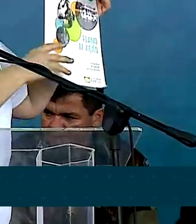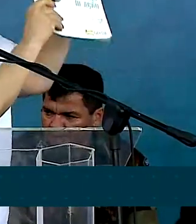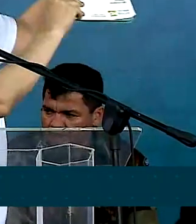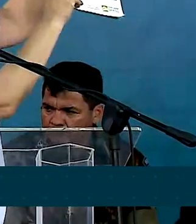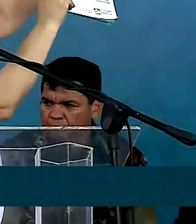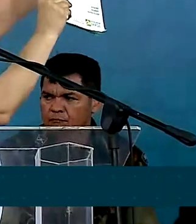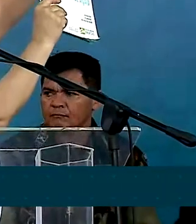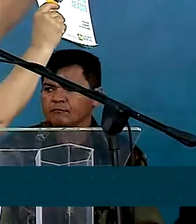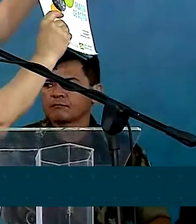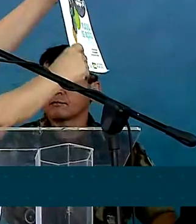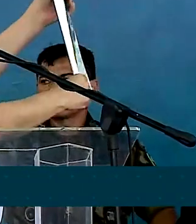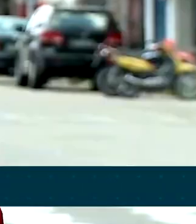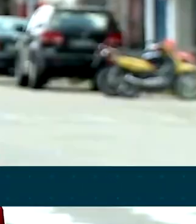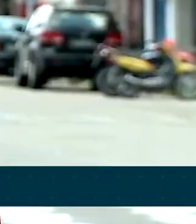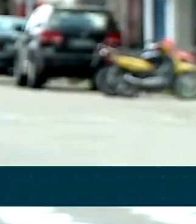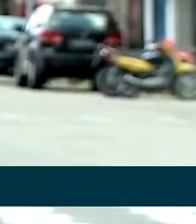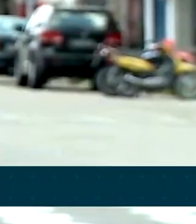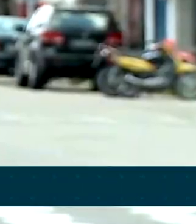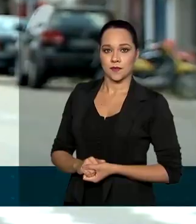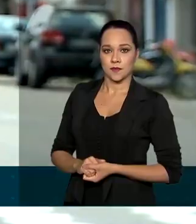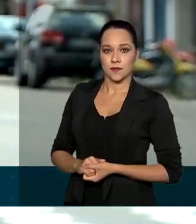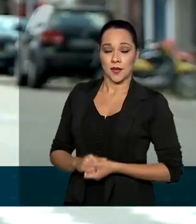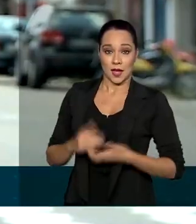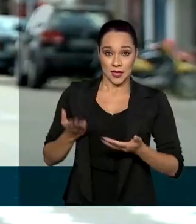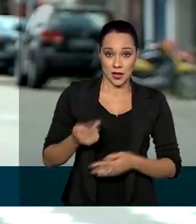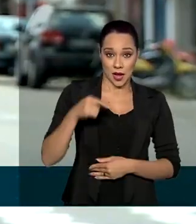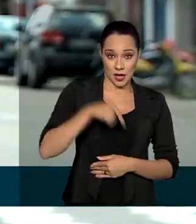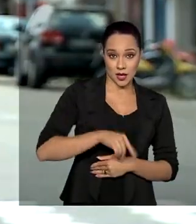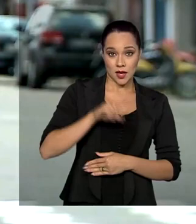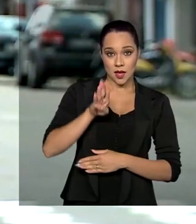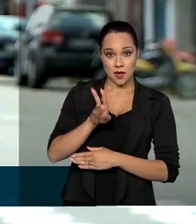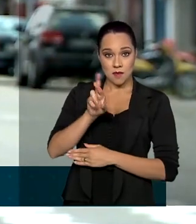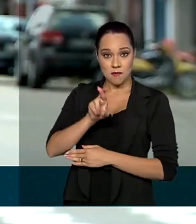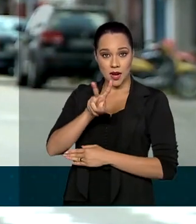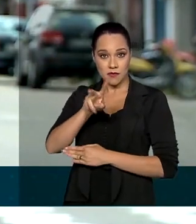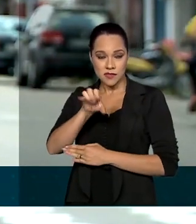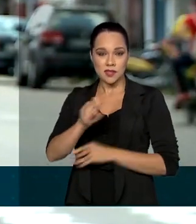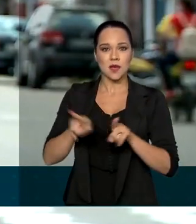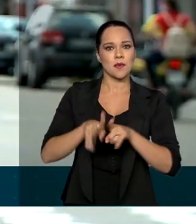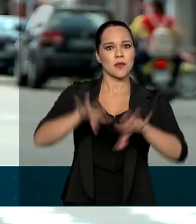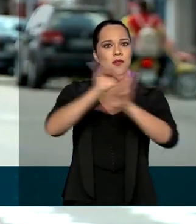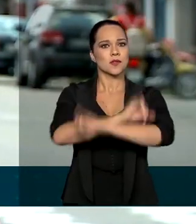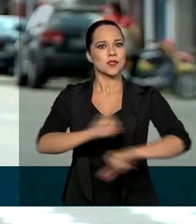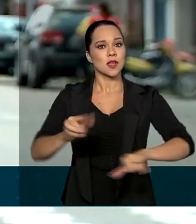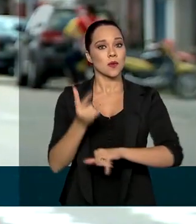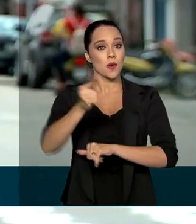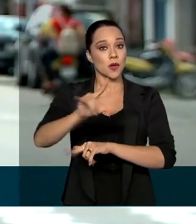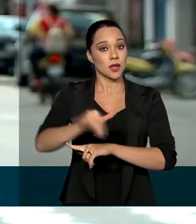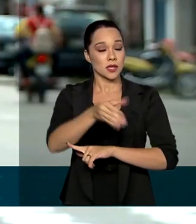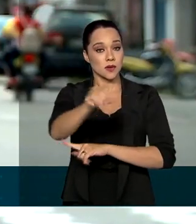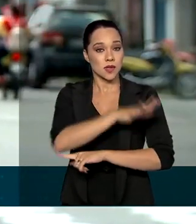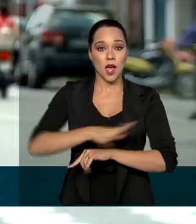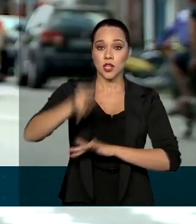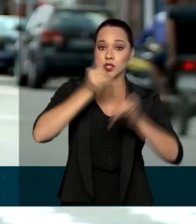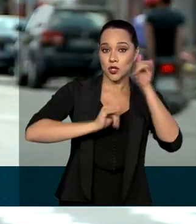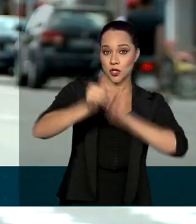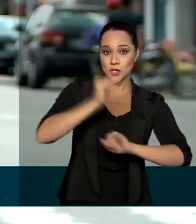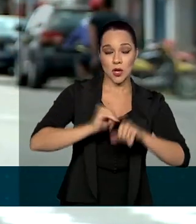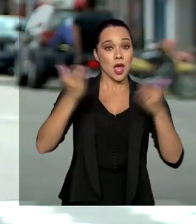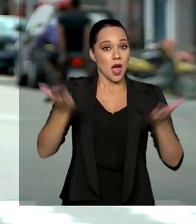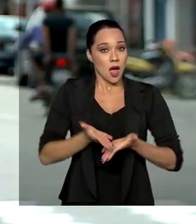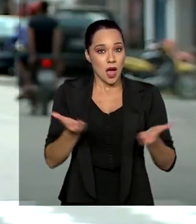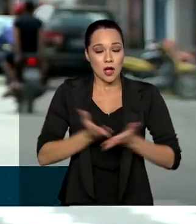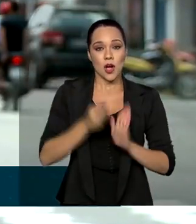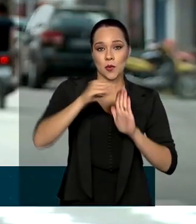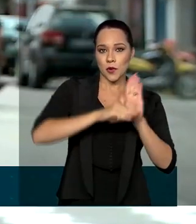reais para o Marajó. Aqui em breve, também foi anunciada uma outra ação na área de energia. Agora, o